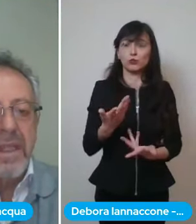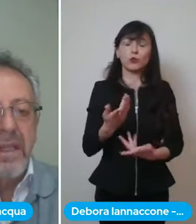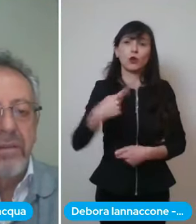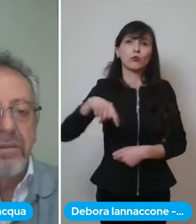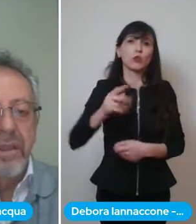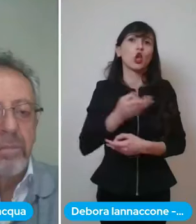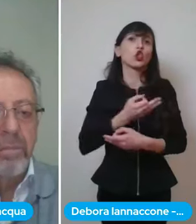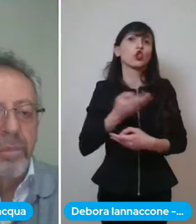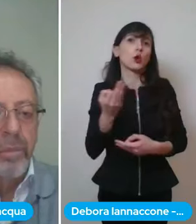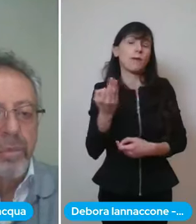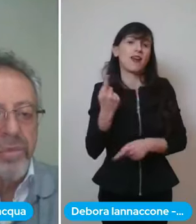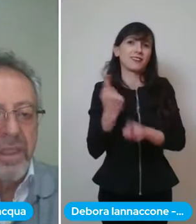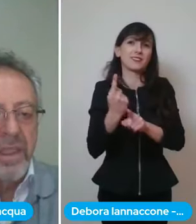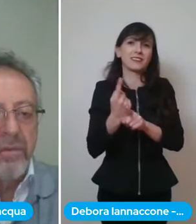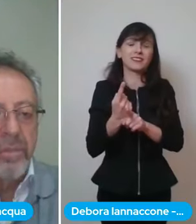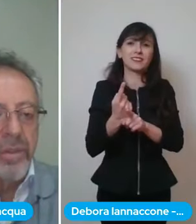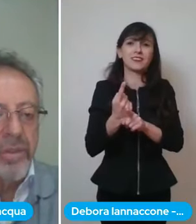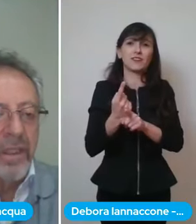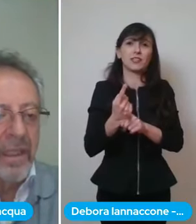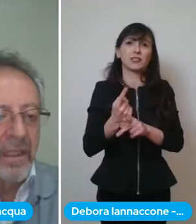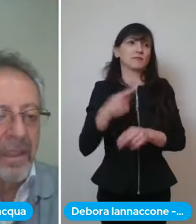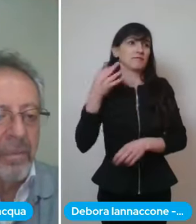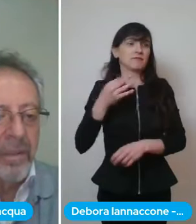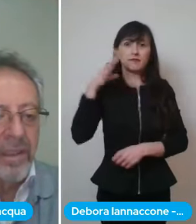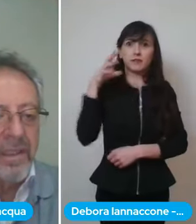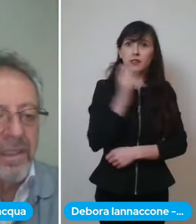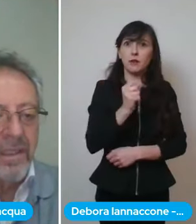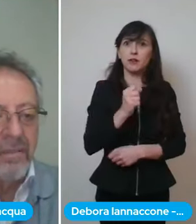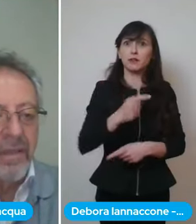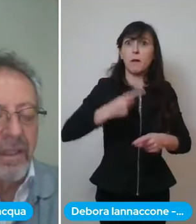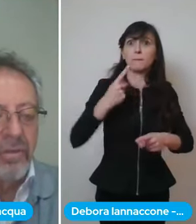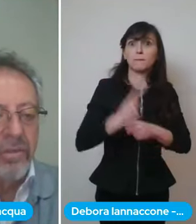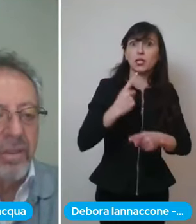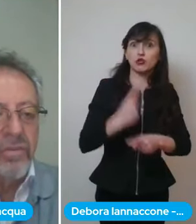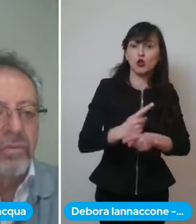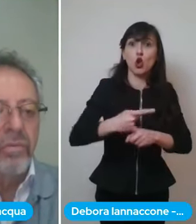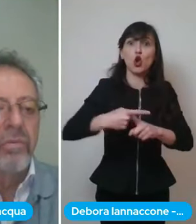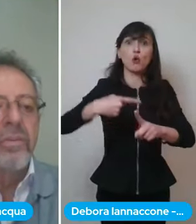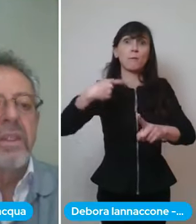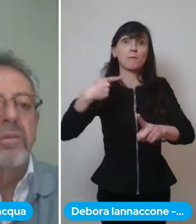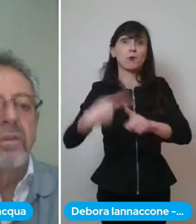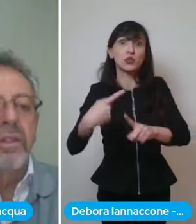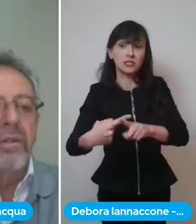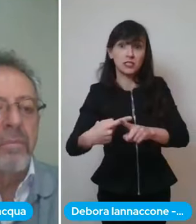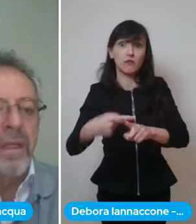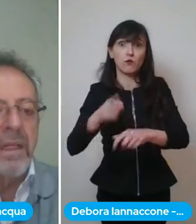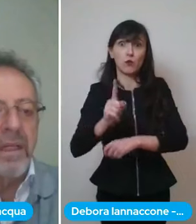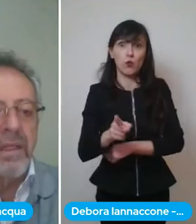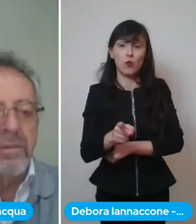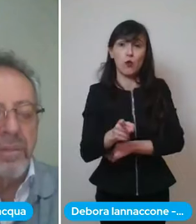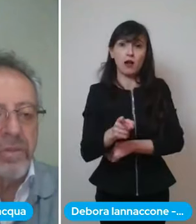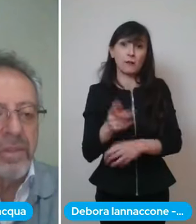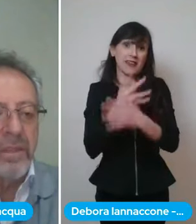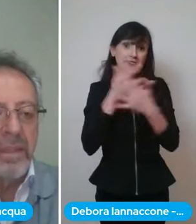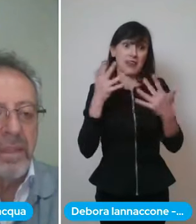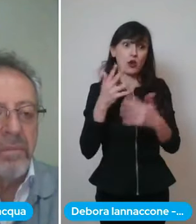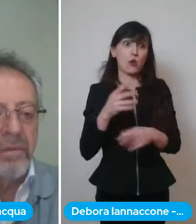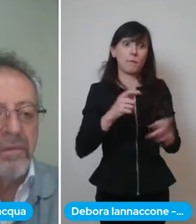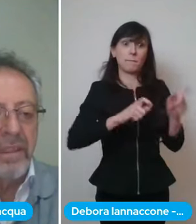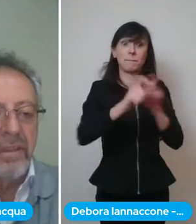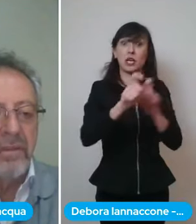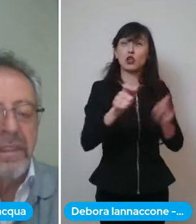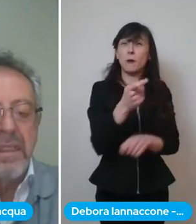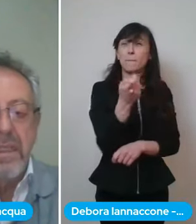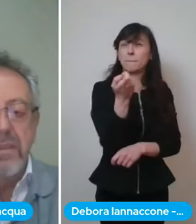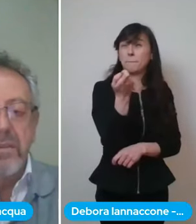necessario e più positivo per cercare di capire se fare i conti su singoli non è mai il caso ma giustamente